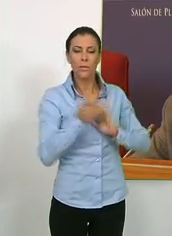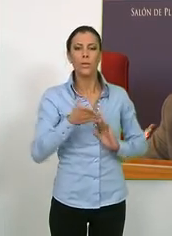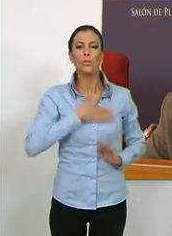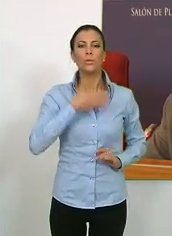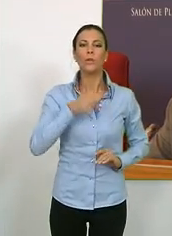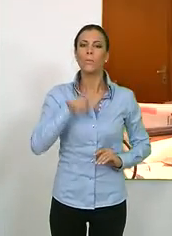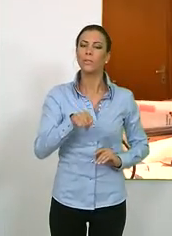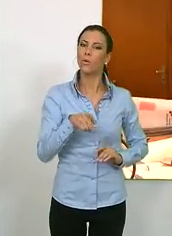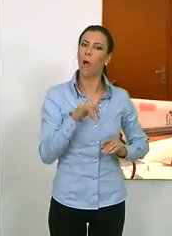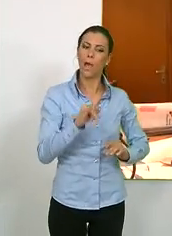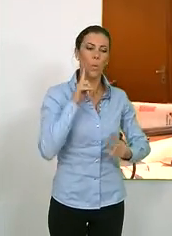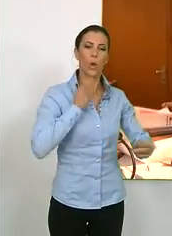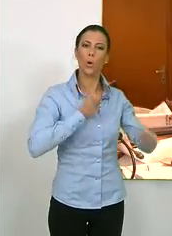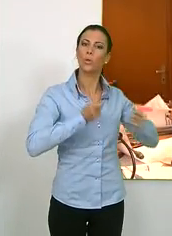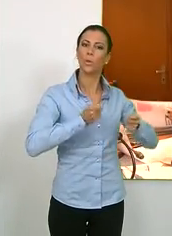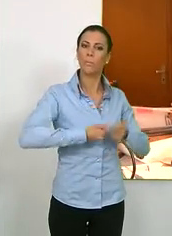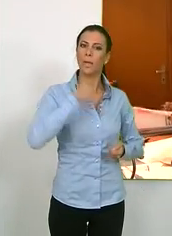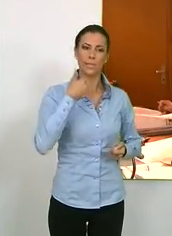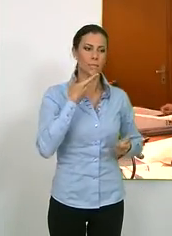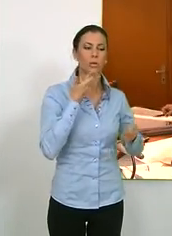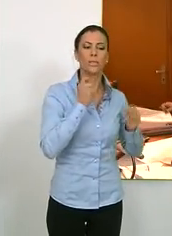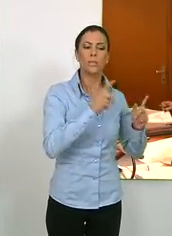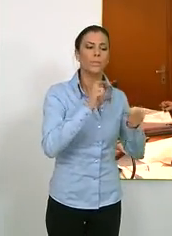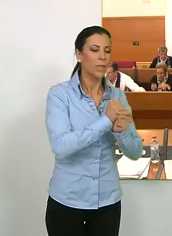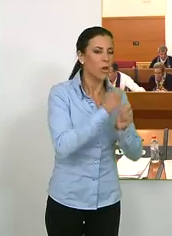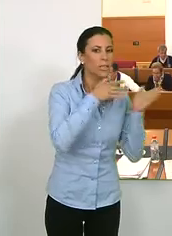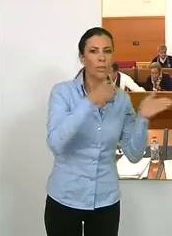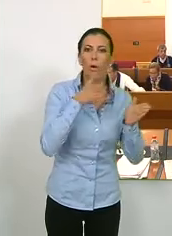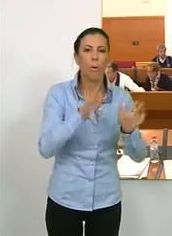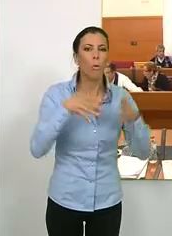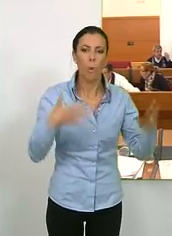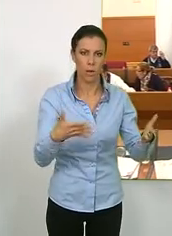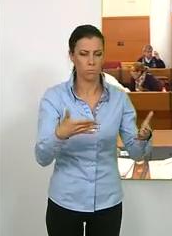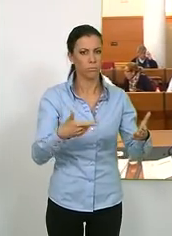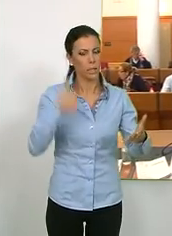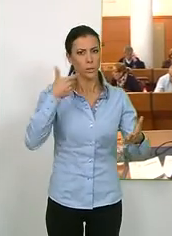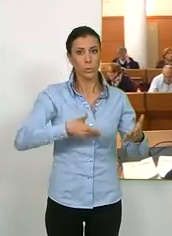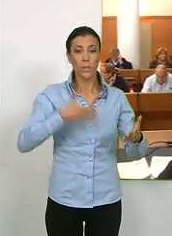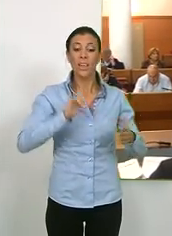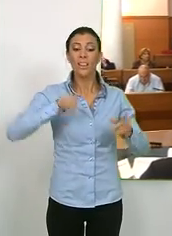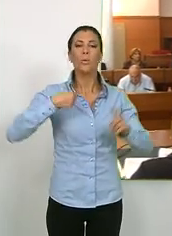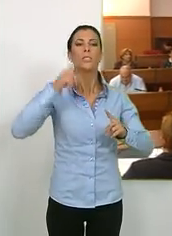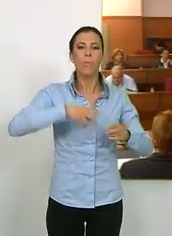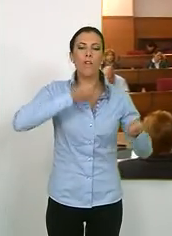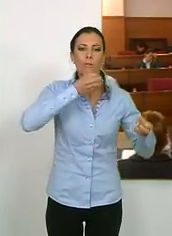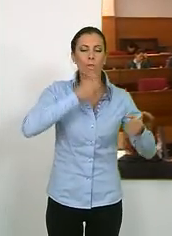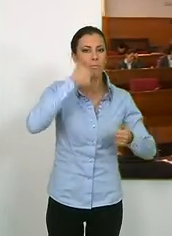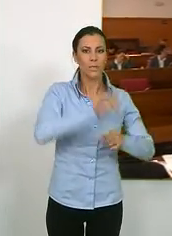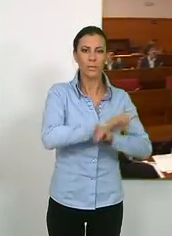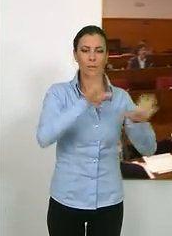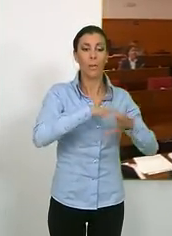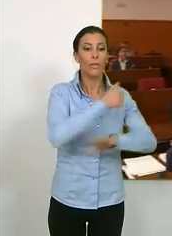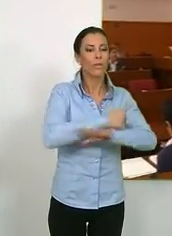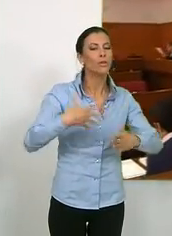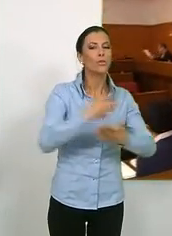se pone un autocontrol de los servicios que presta y se los comunica a los ciudadanos para que los conozca y pueda